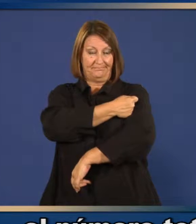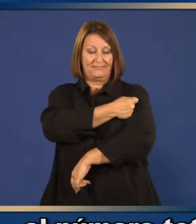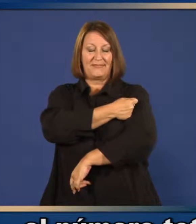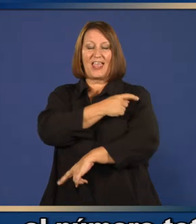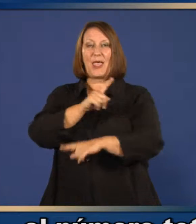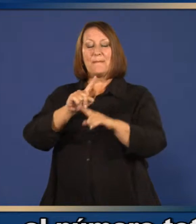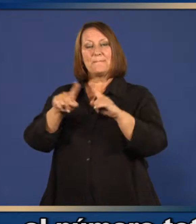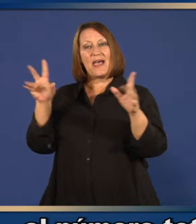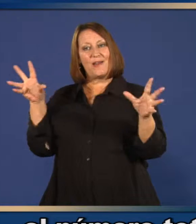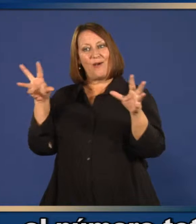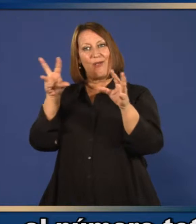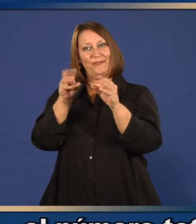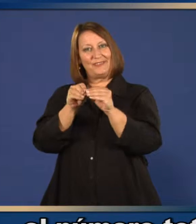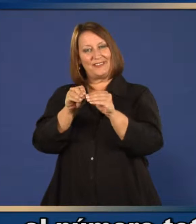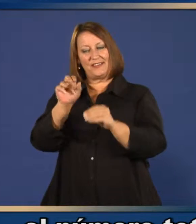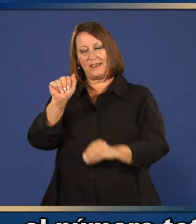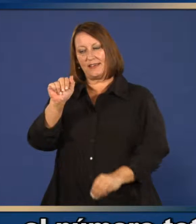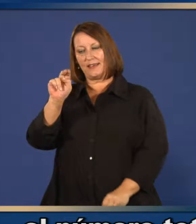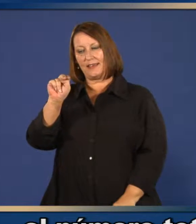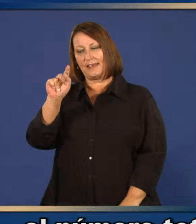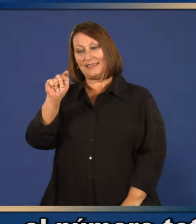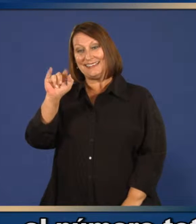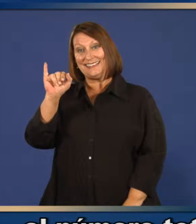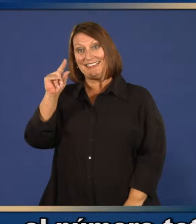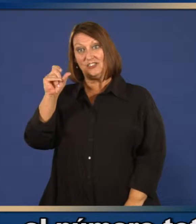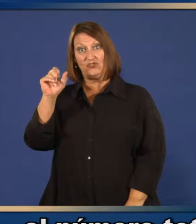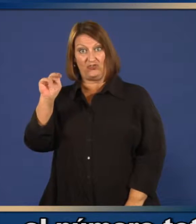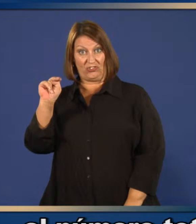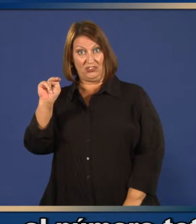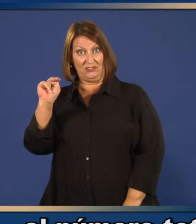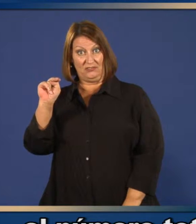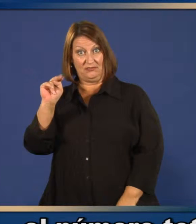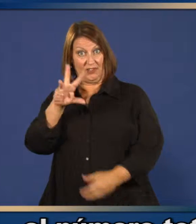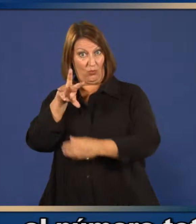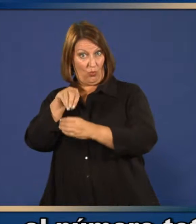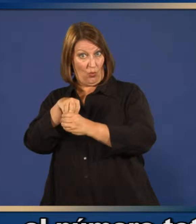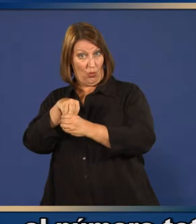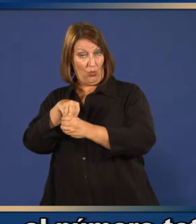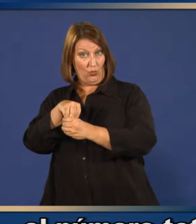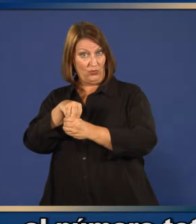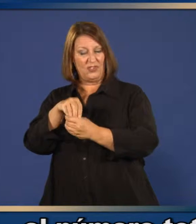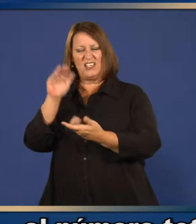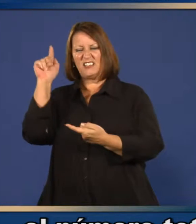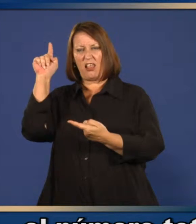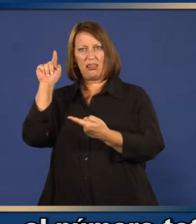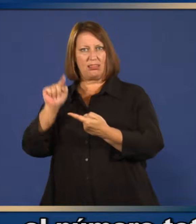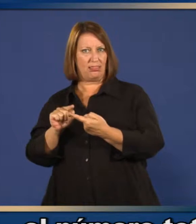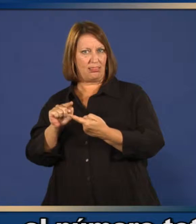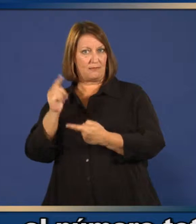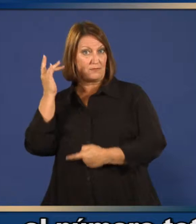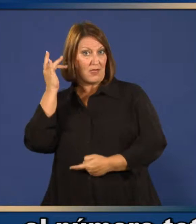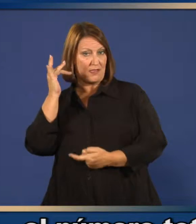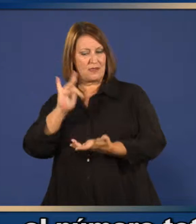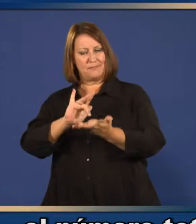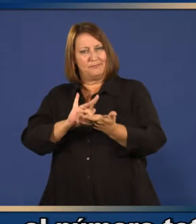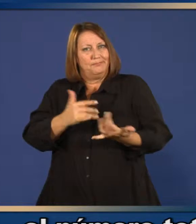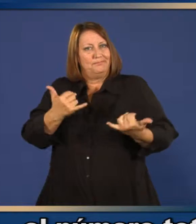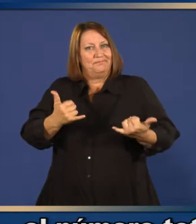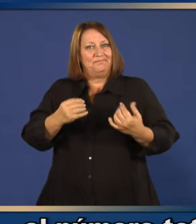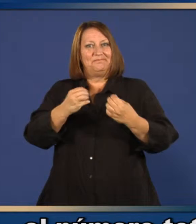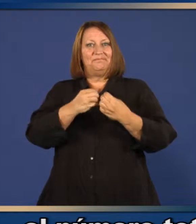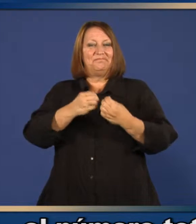es menor porque las vacunas actuales están más refinadas que las versiones más antiguas.